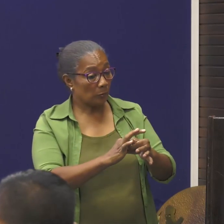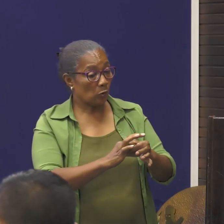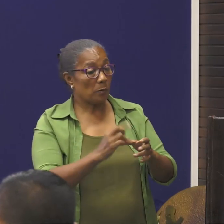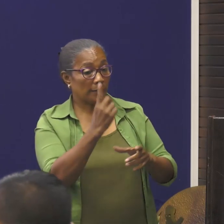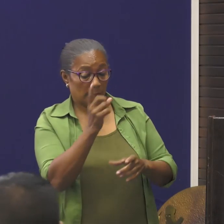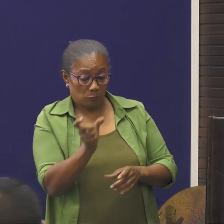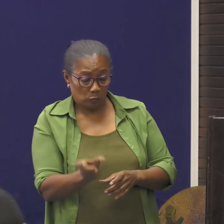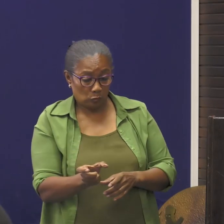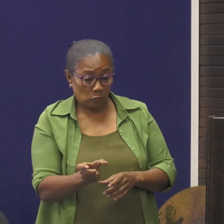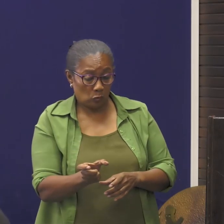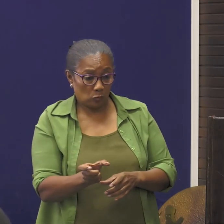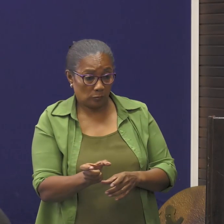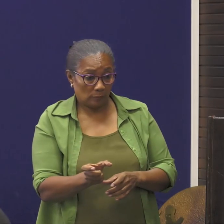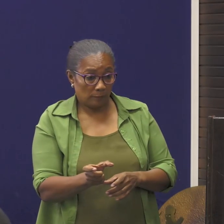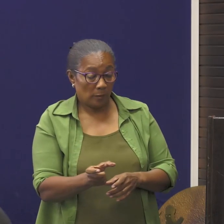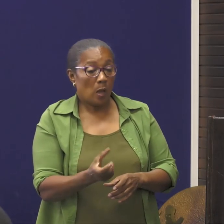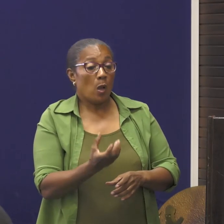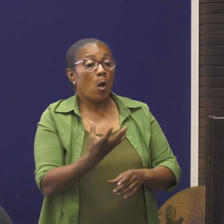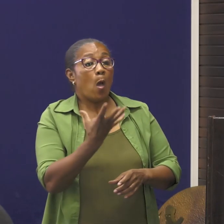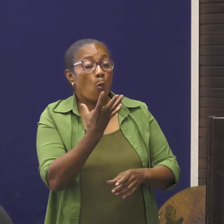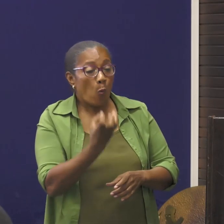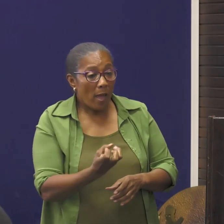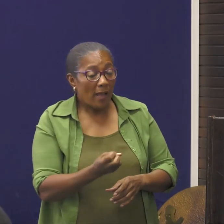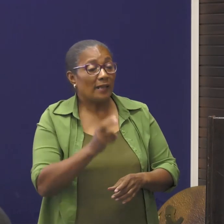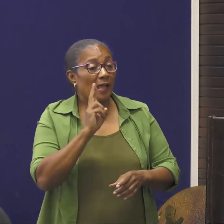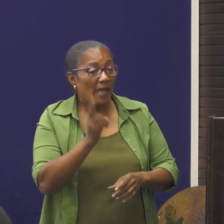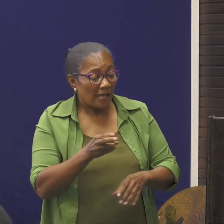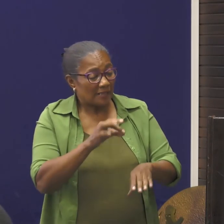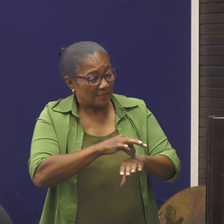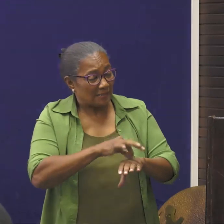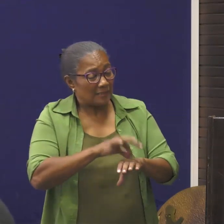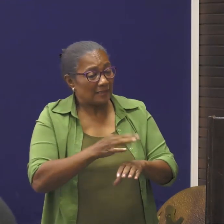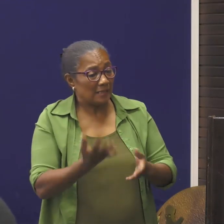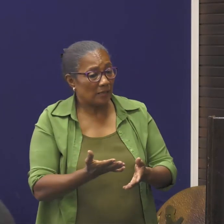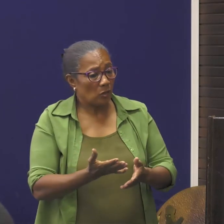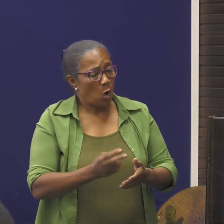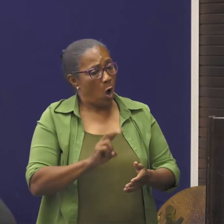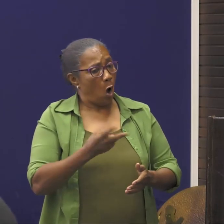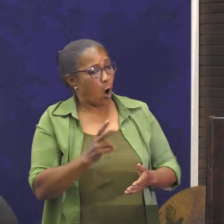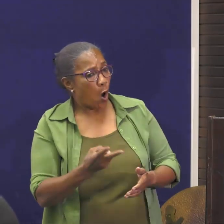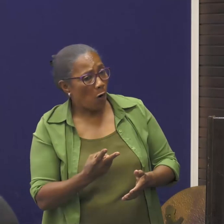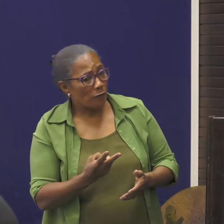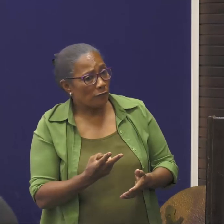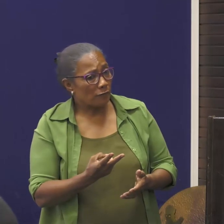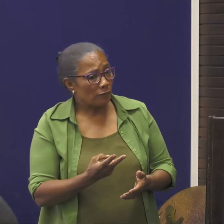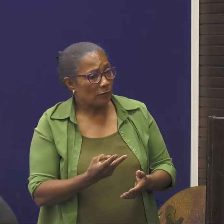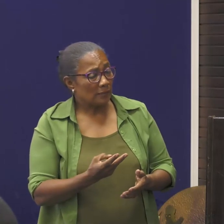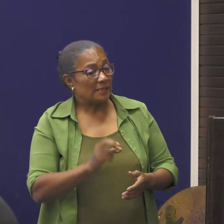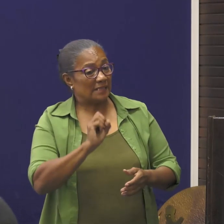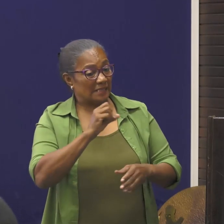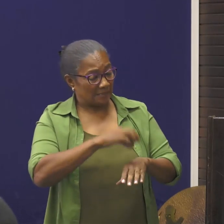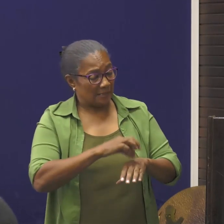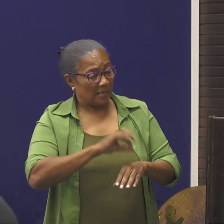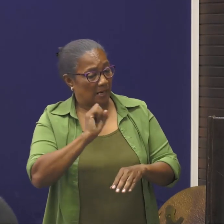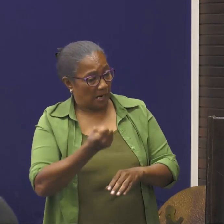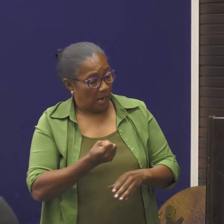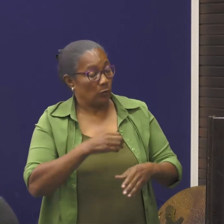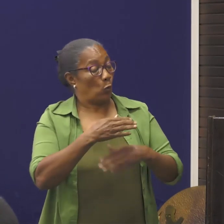iemand, en u werkelijk echt ziek bent, of mogelijkerwijs ziek kan worden,